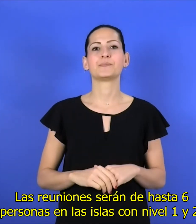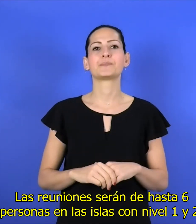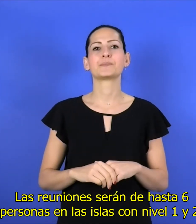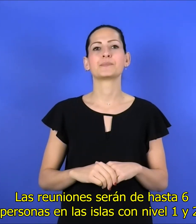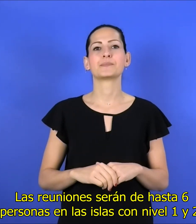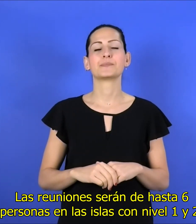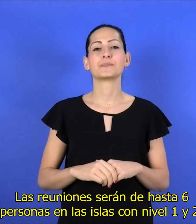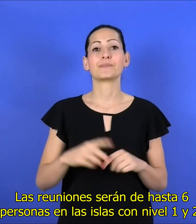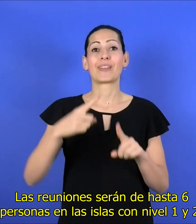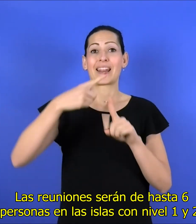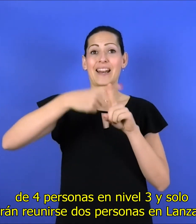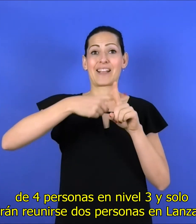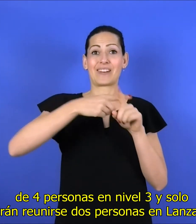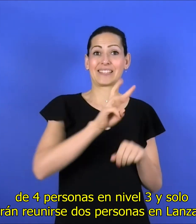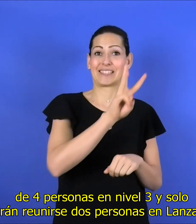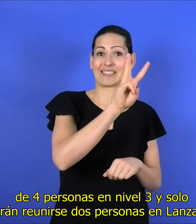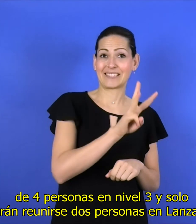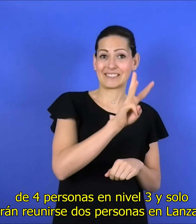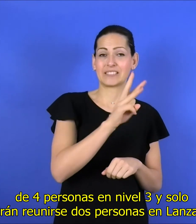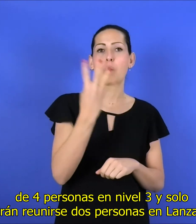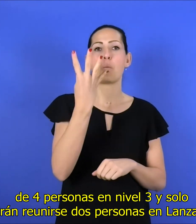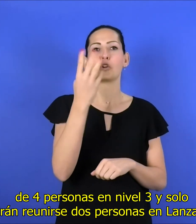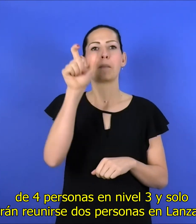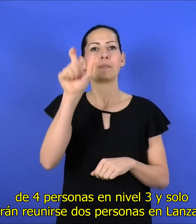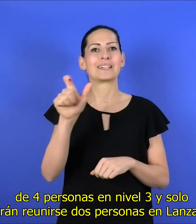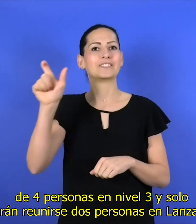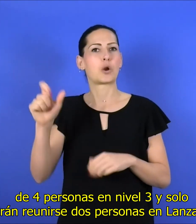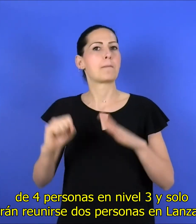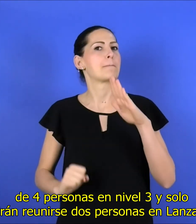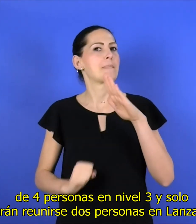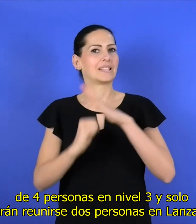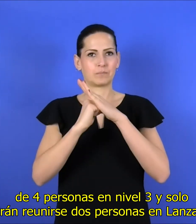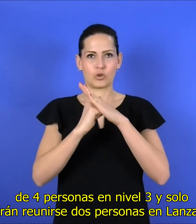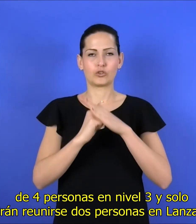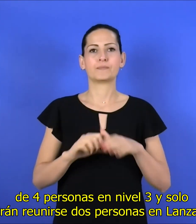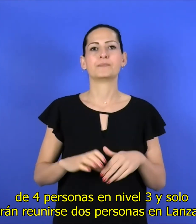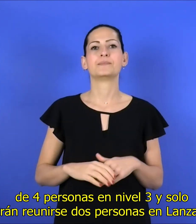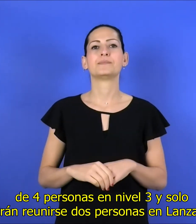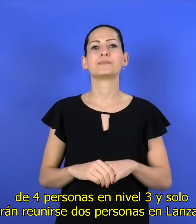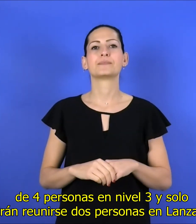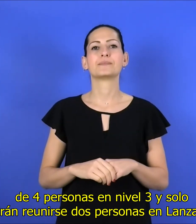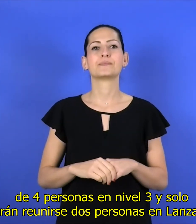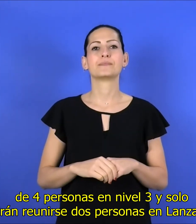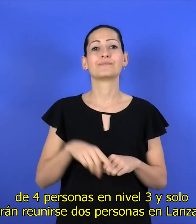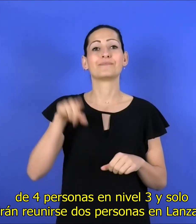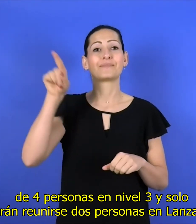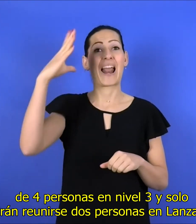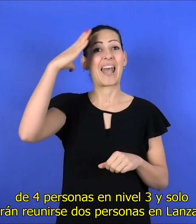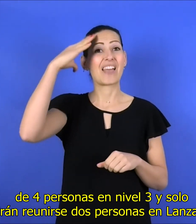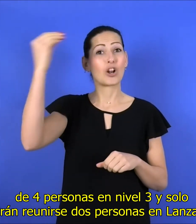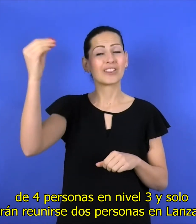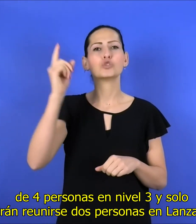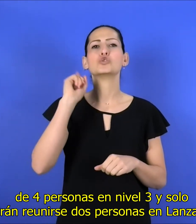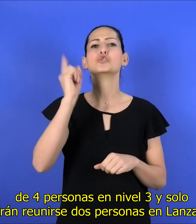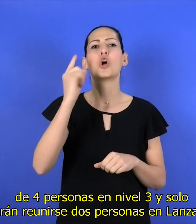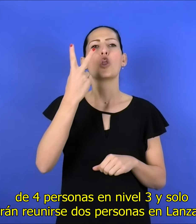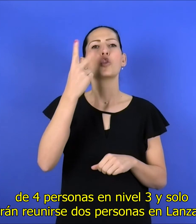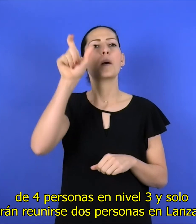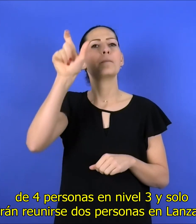de 4 personas en el nivel 3 y solo podrán reunirse dos personas en